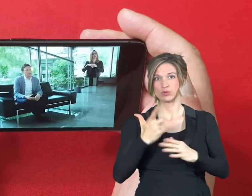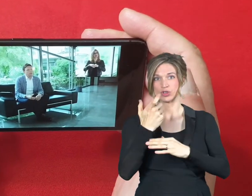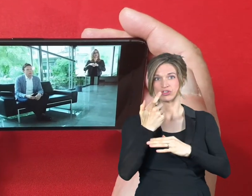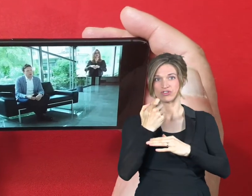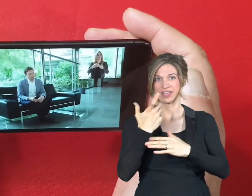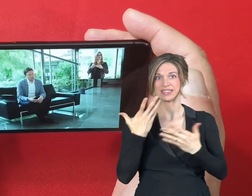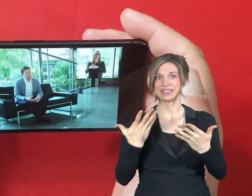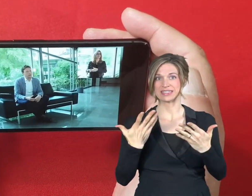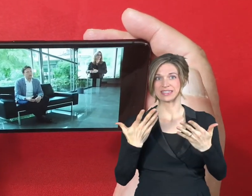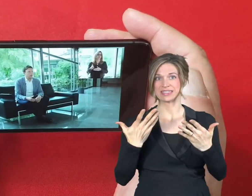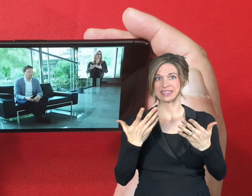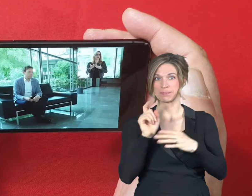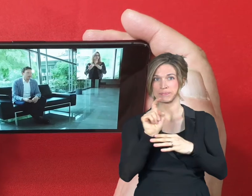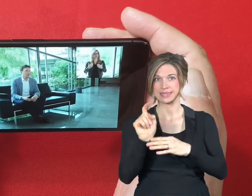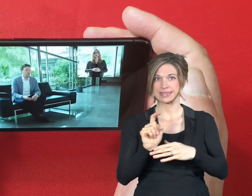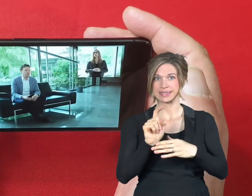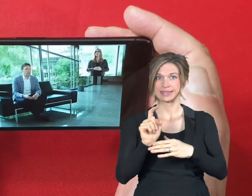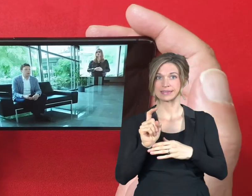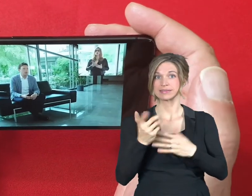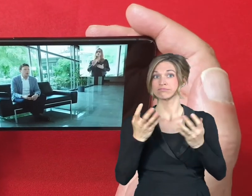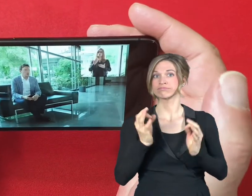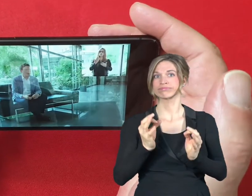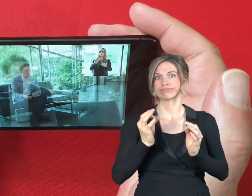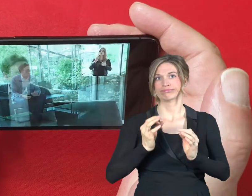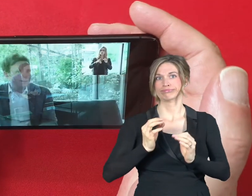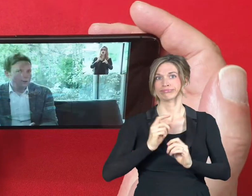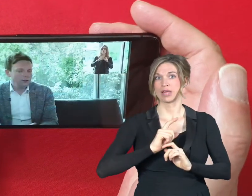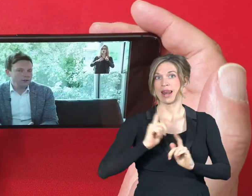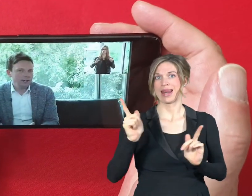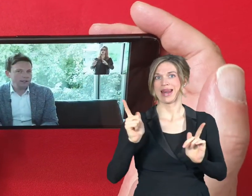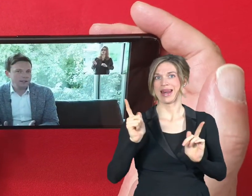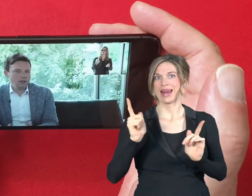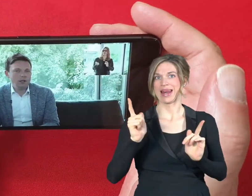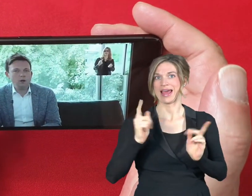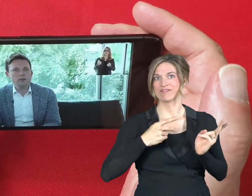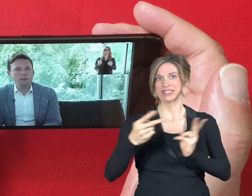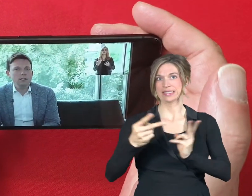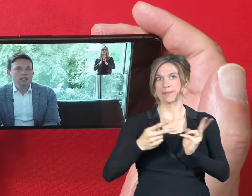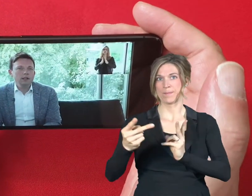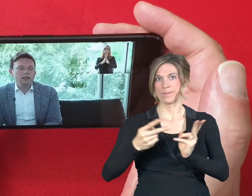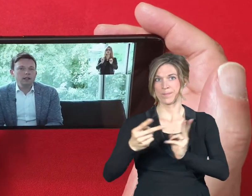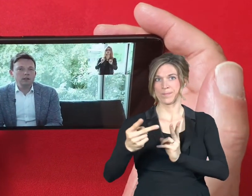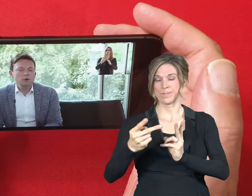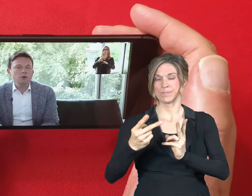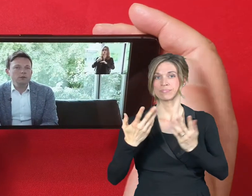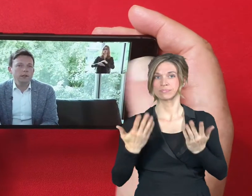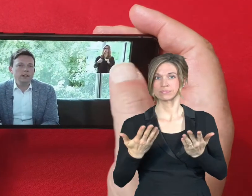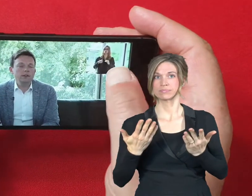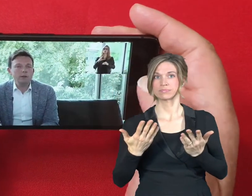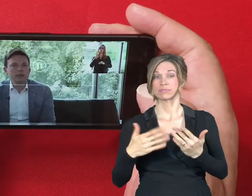wenn es denn ein Livestream war, wie hier, das man dann später sehen kann. Aber Sie merken